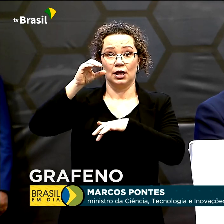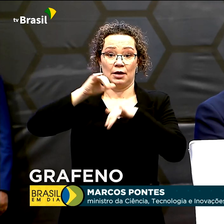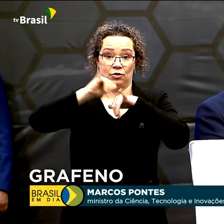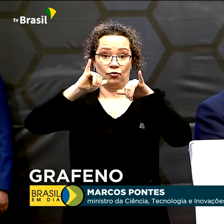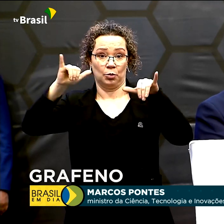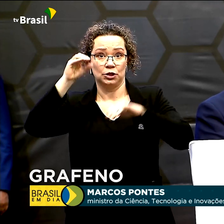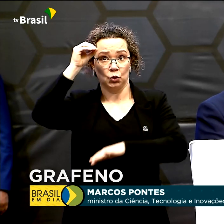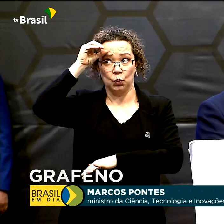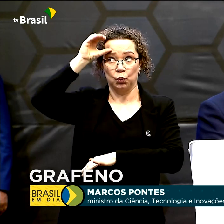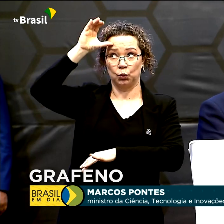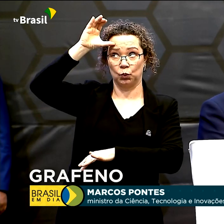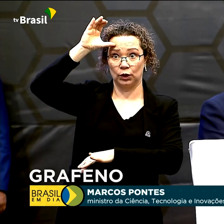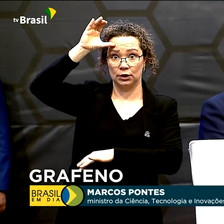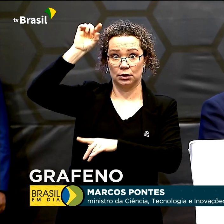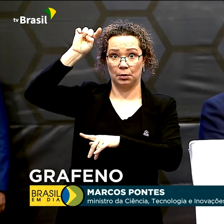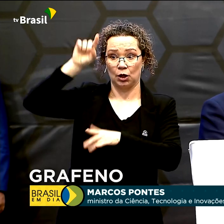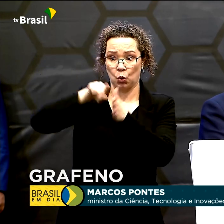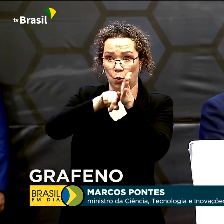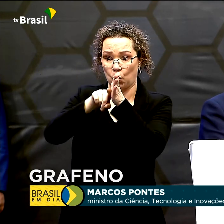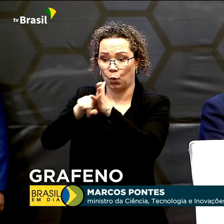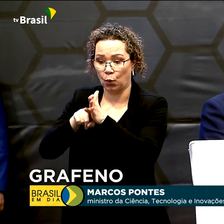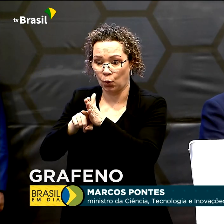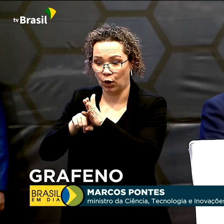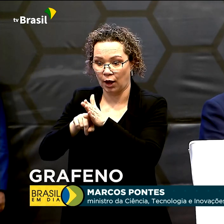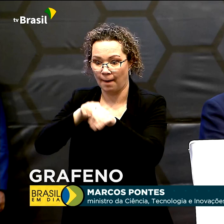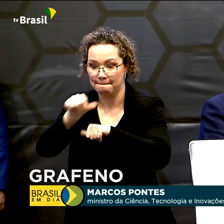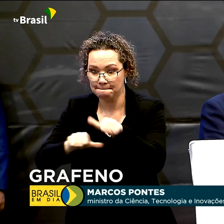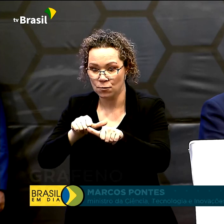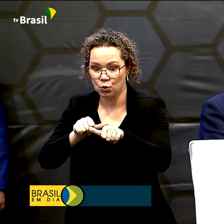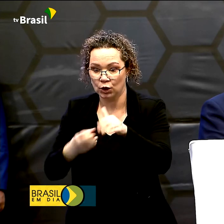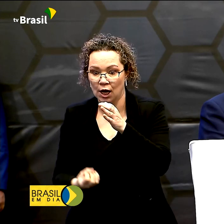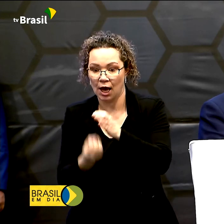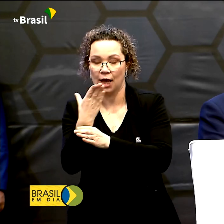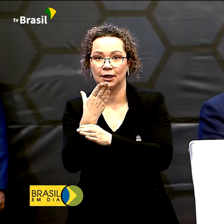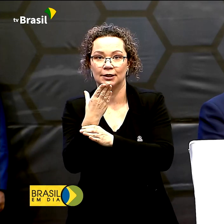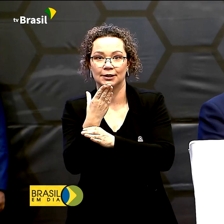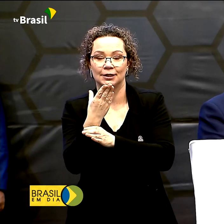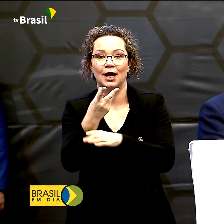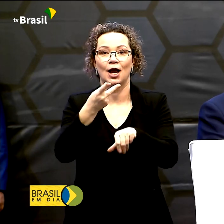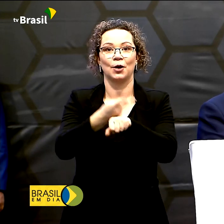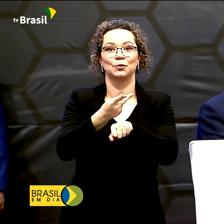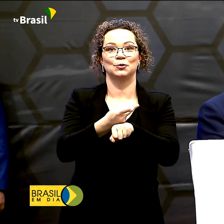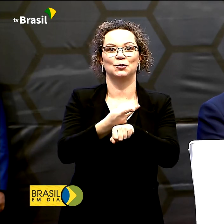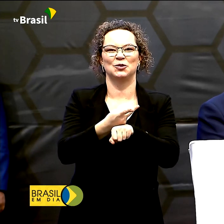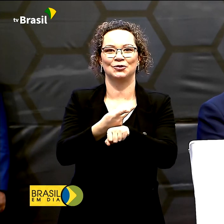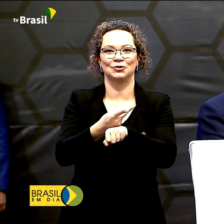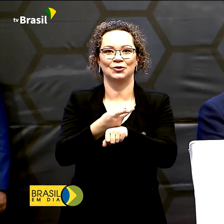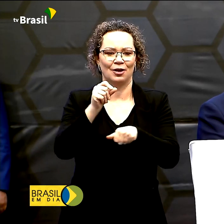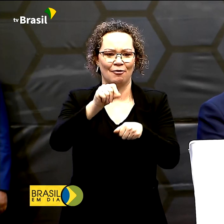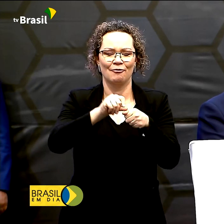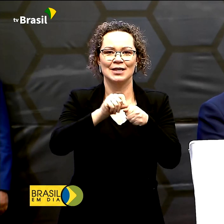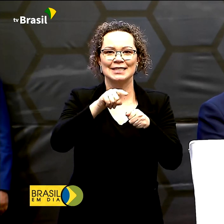conhecimento em produtos. E isso é o que a gente precisa no Brasil, transformar o conhecimento em nota fiscal, em empregos. o a gente precisa